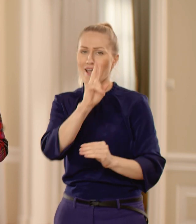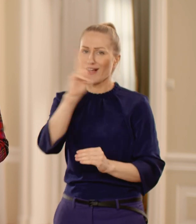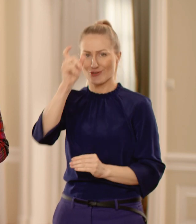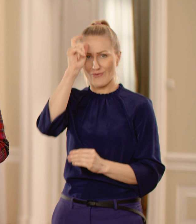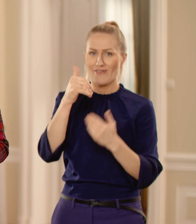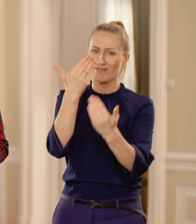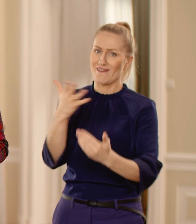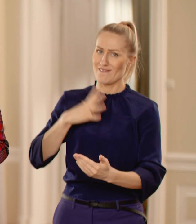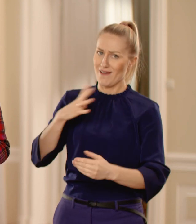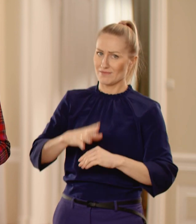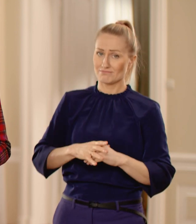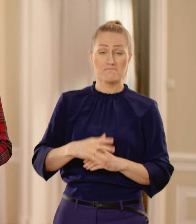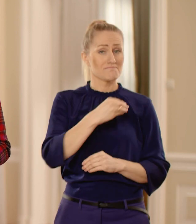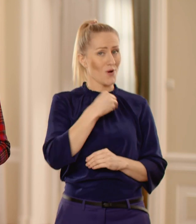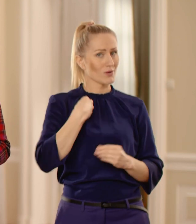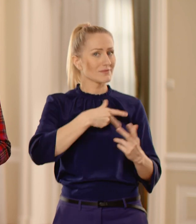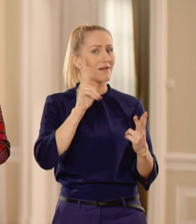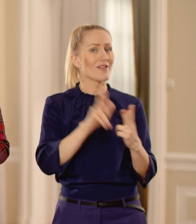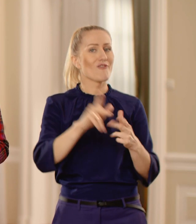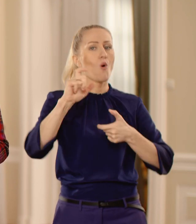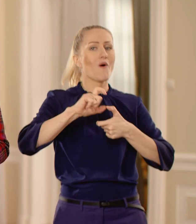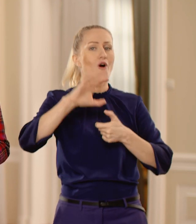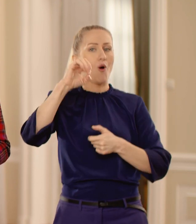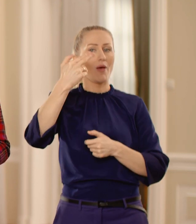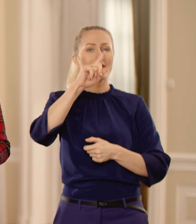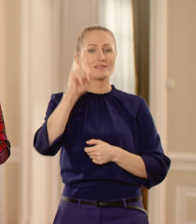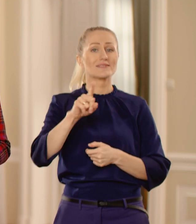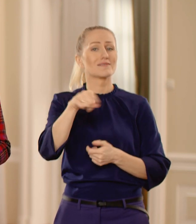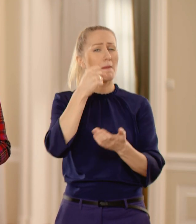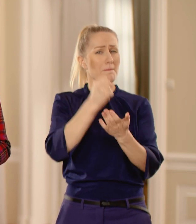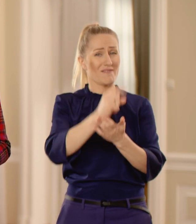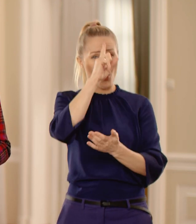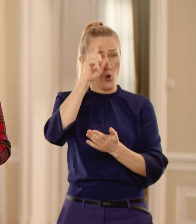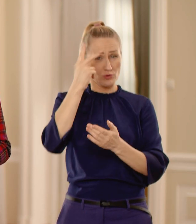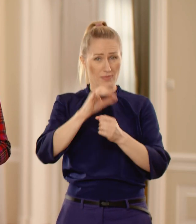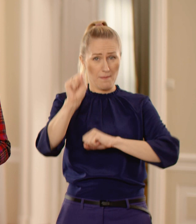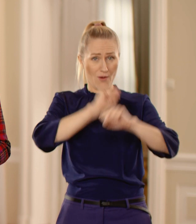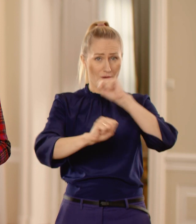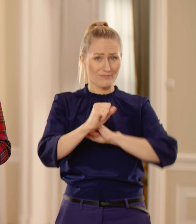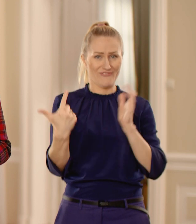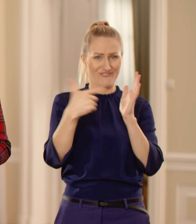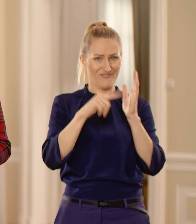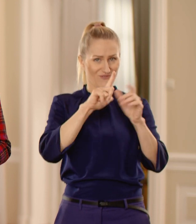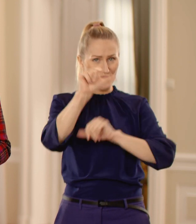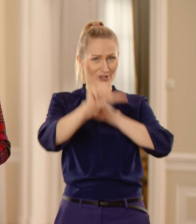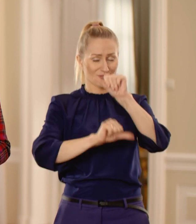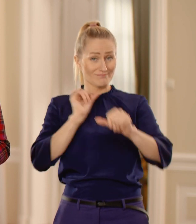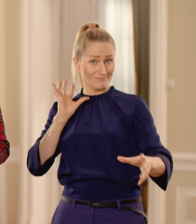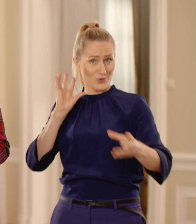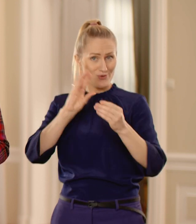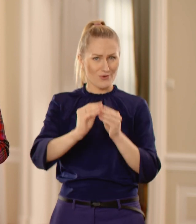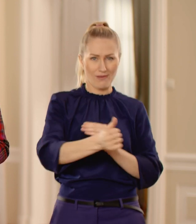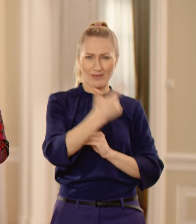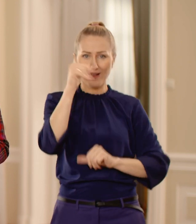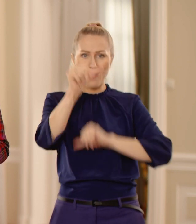Polska ratyfikowała konwencję ONZ o prawach osób niepełnosprawnych w 2012 roku. Ostatnie kilka